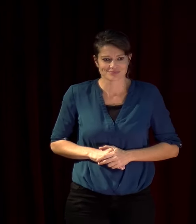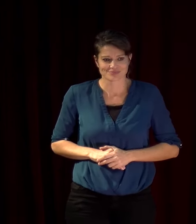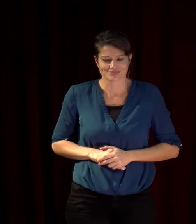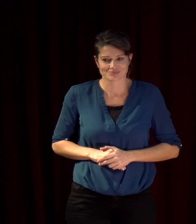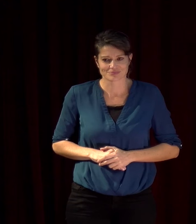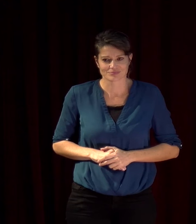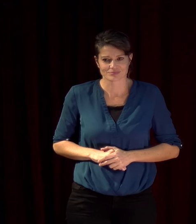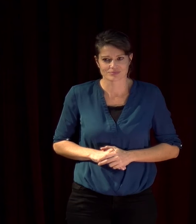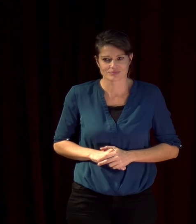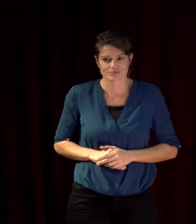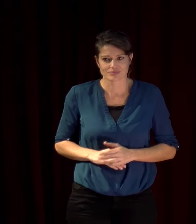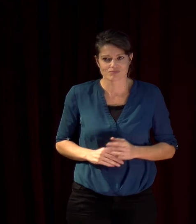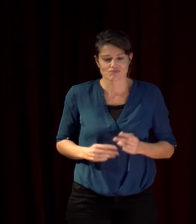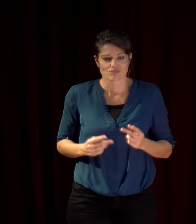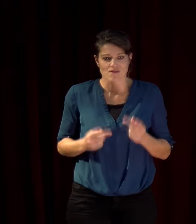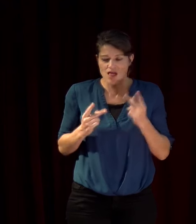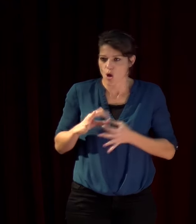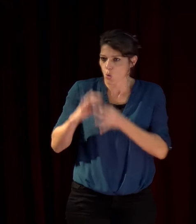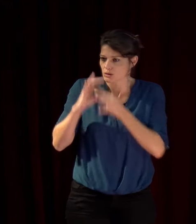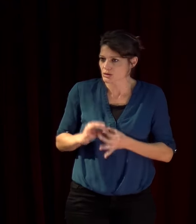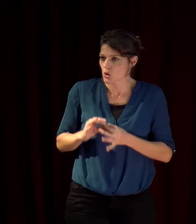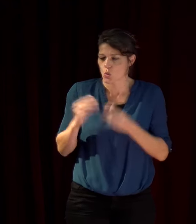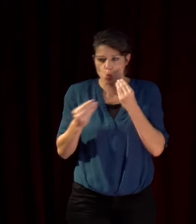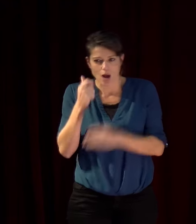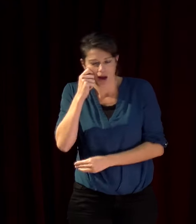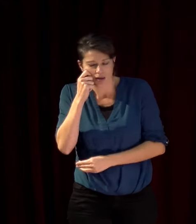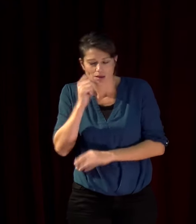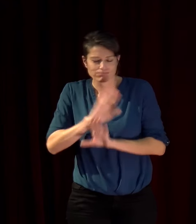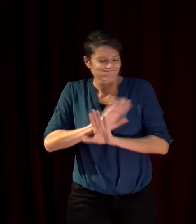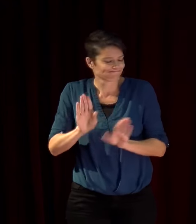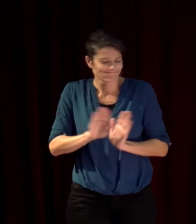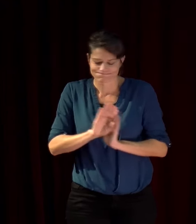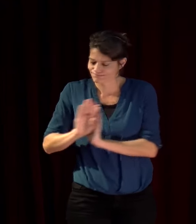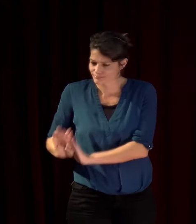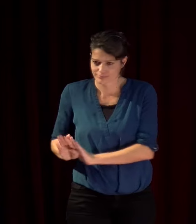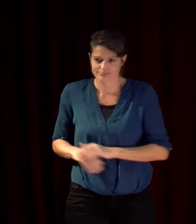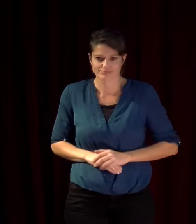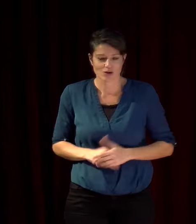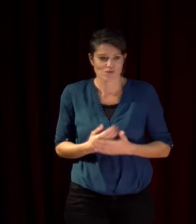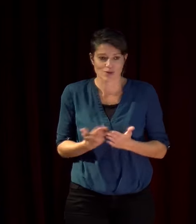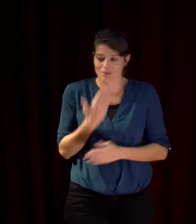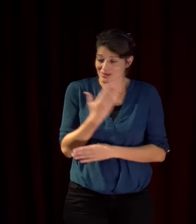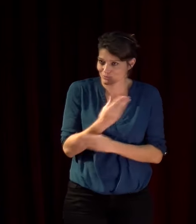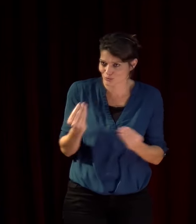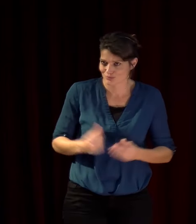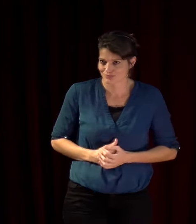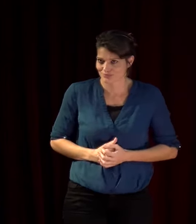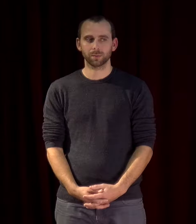des valeurs religieuses ou raciales donc voilà et merci beaucoup